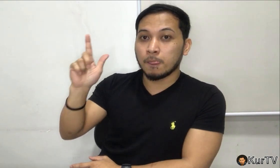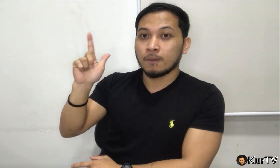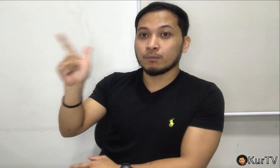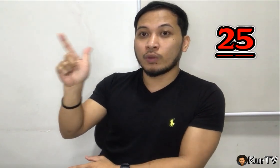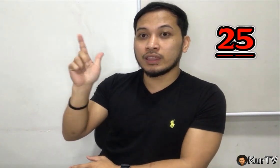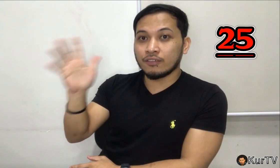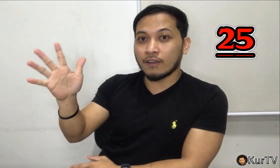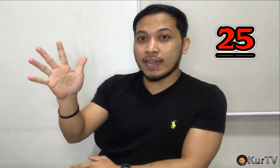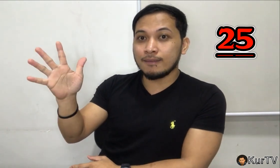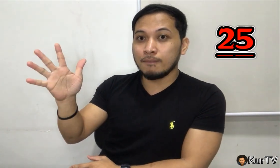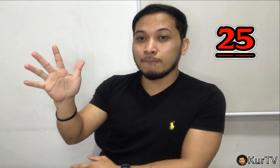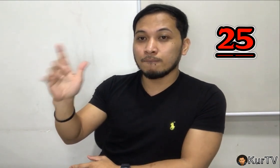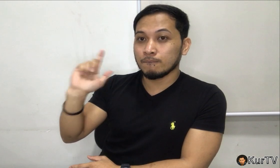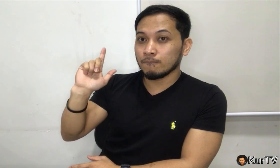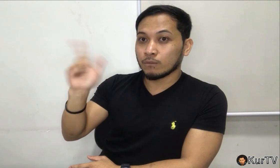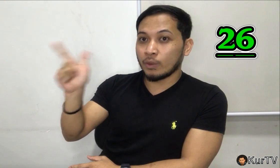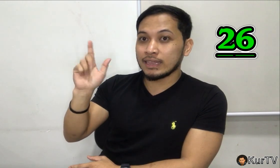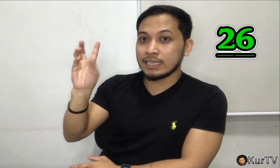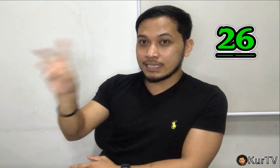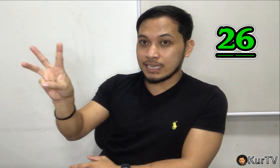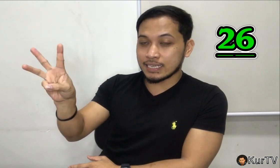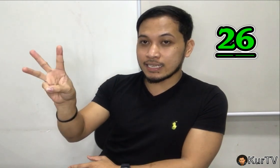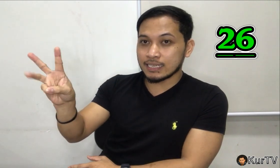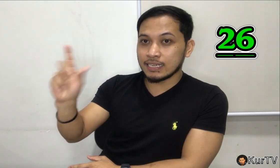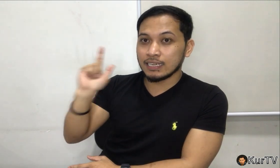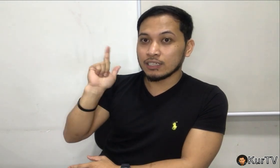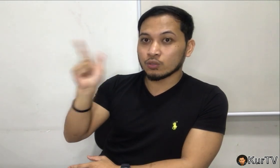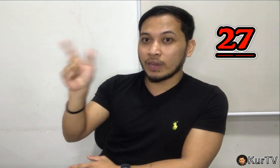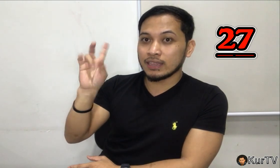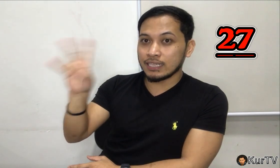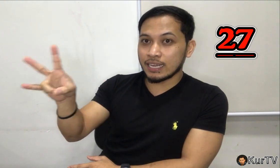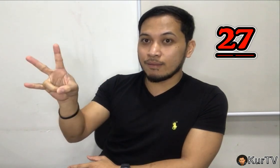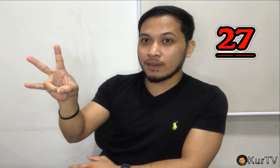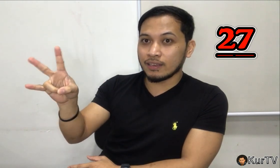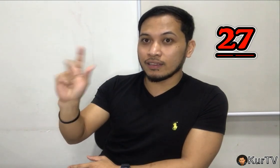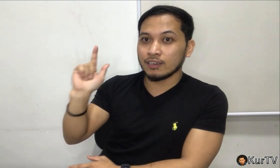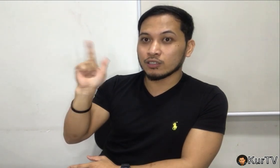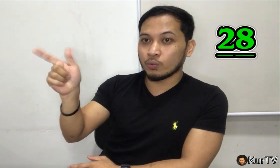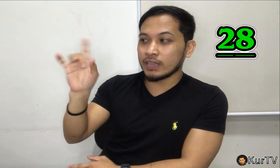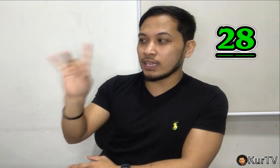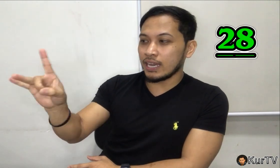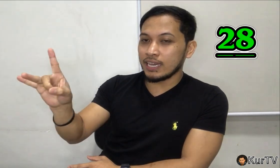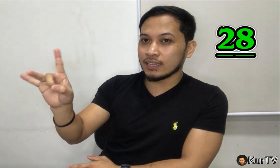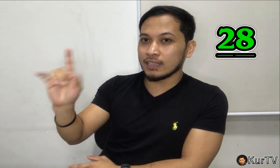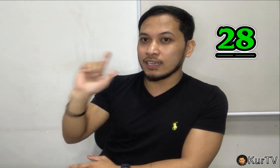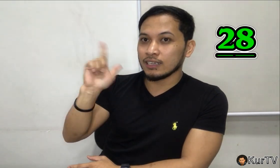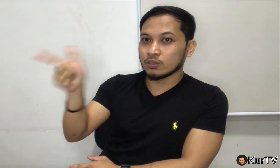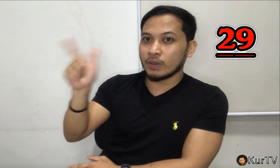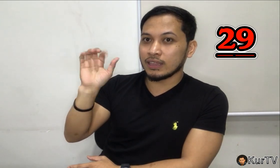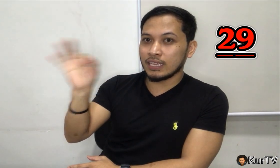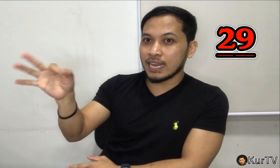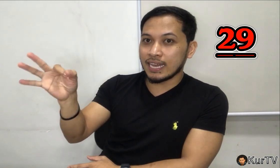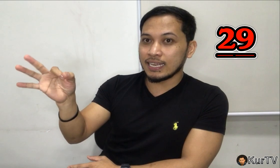25, 26, 27, 28, 29,